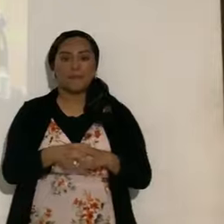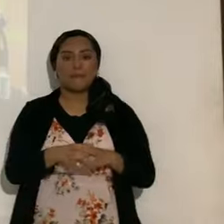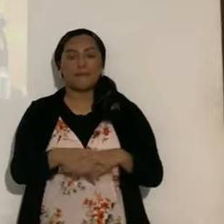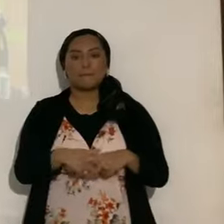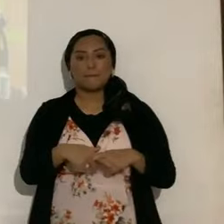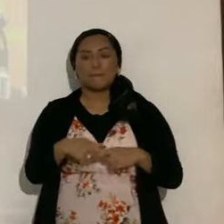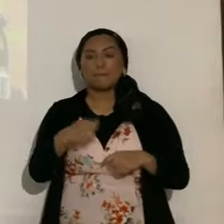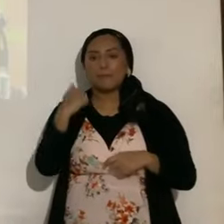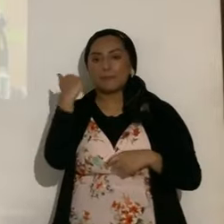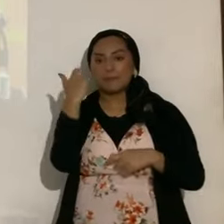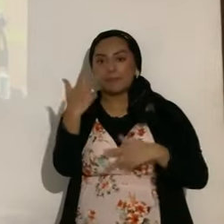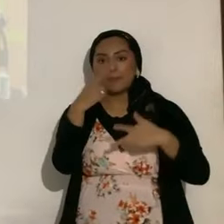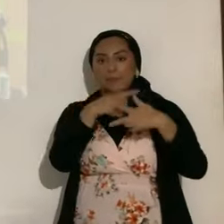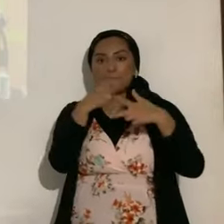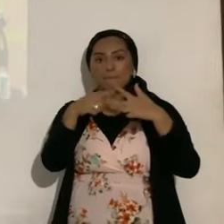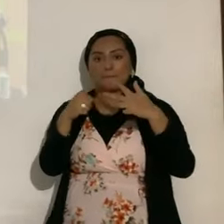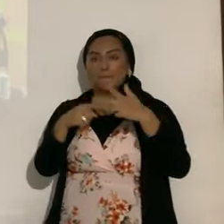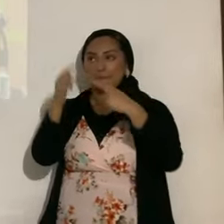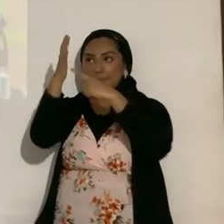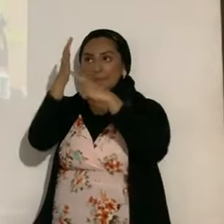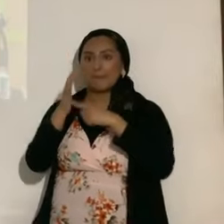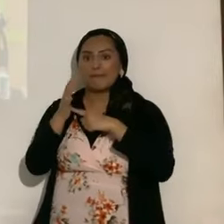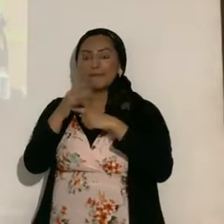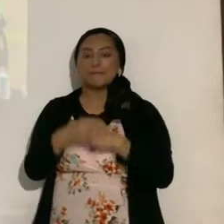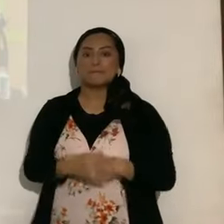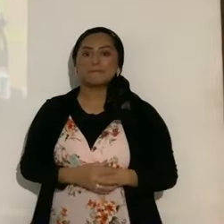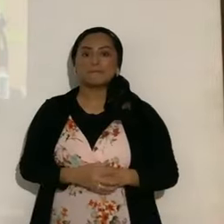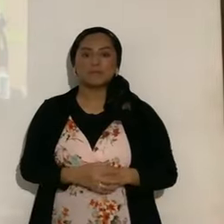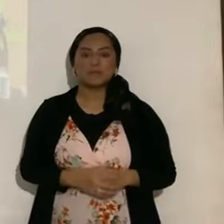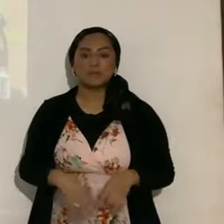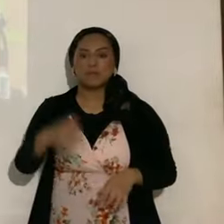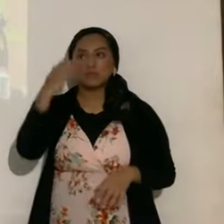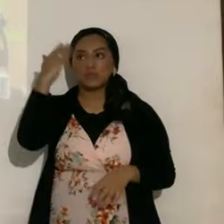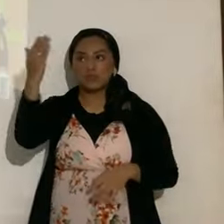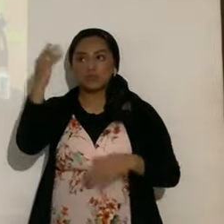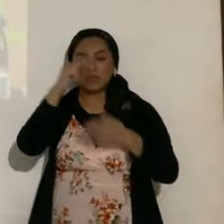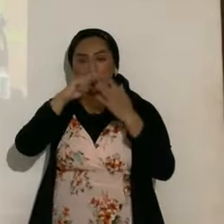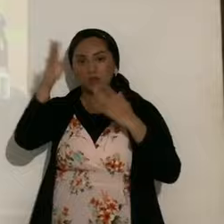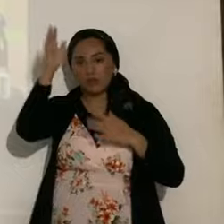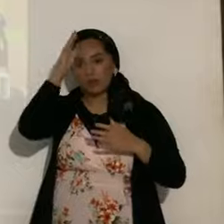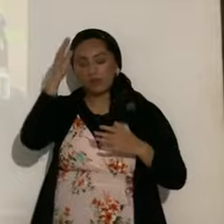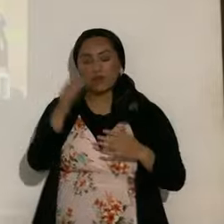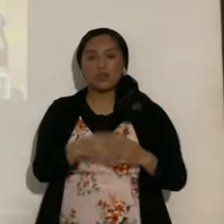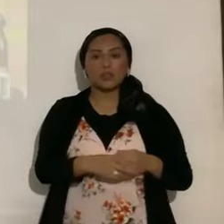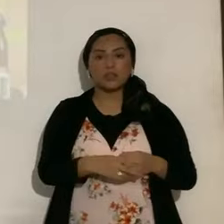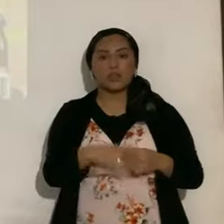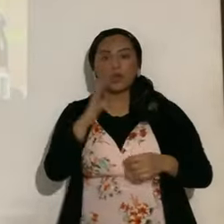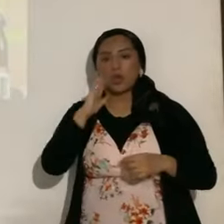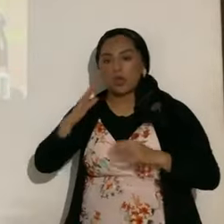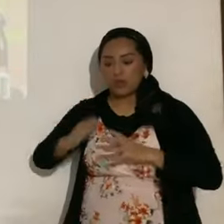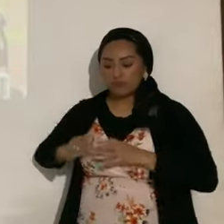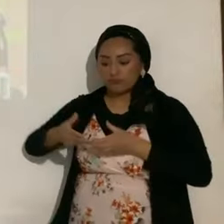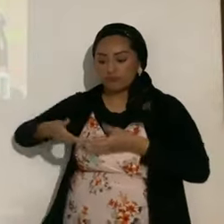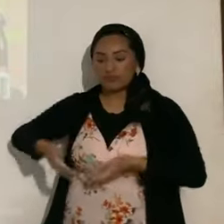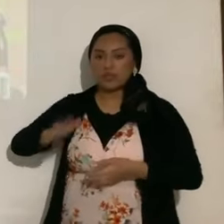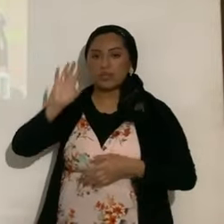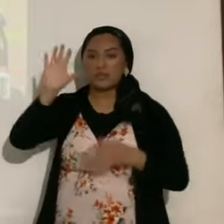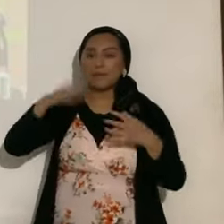señales, en una, y el eterno, está por derramar, ya su ira, pero